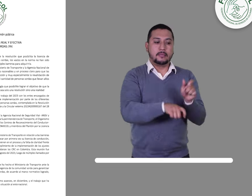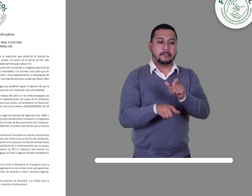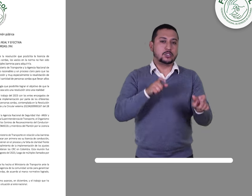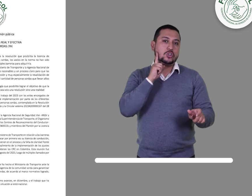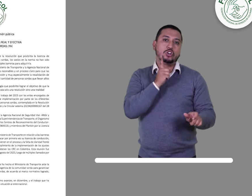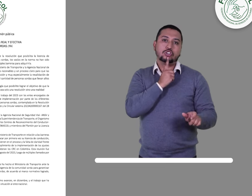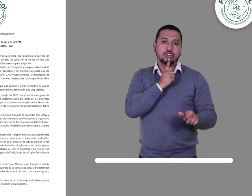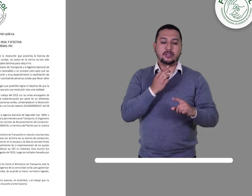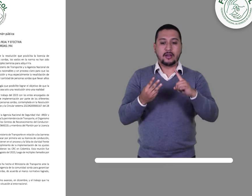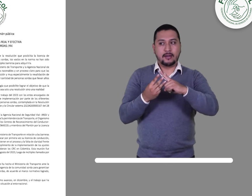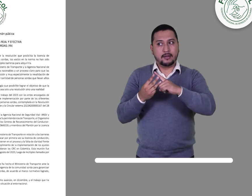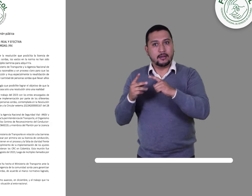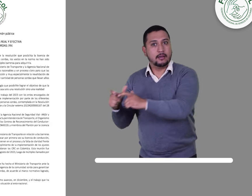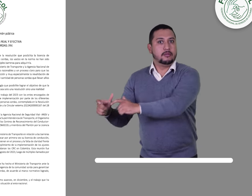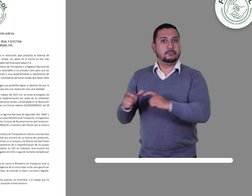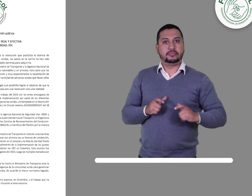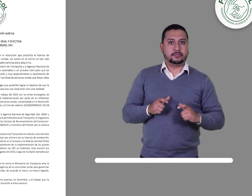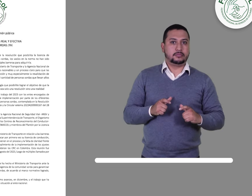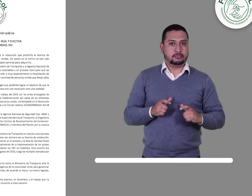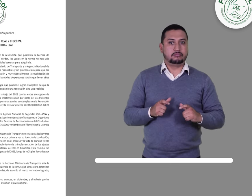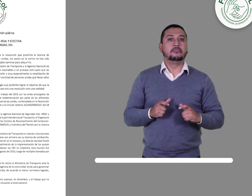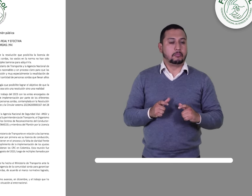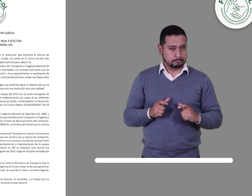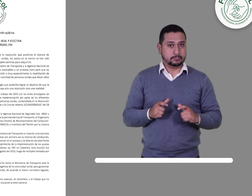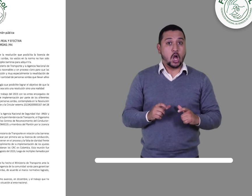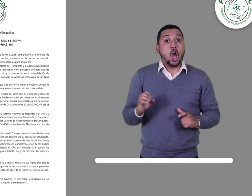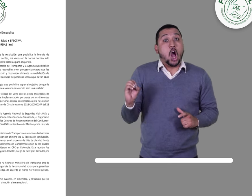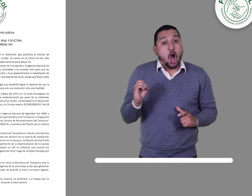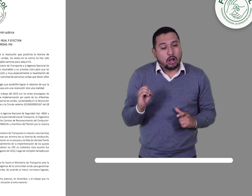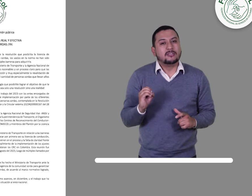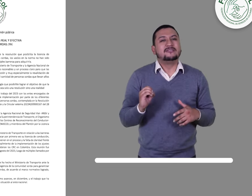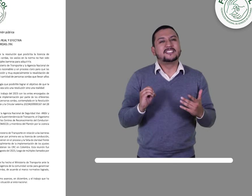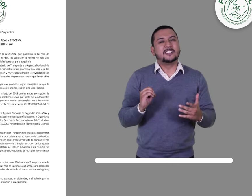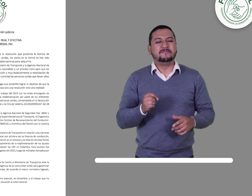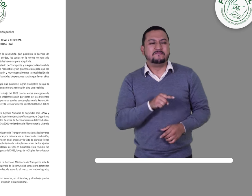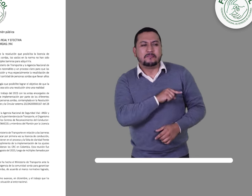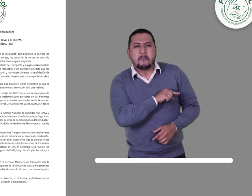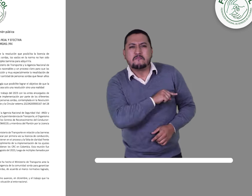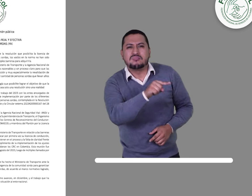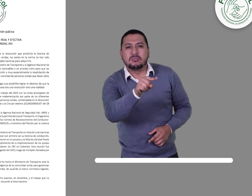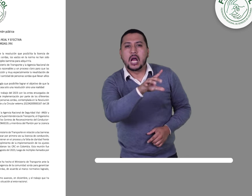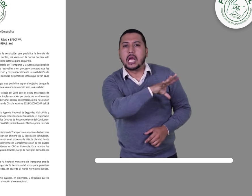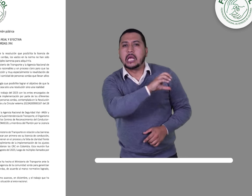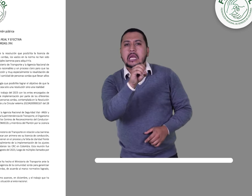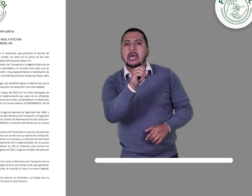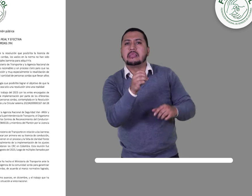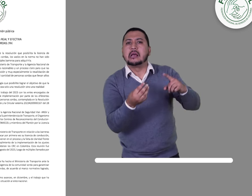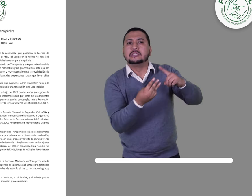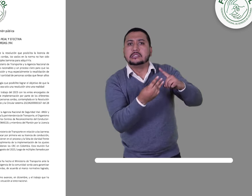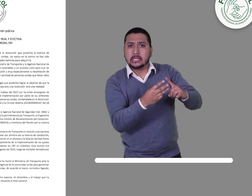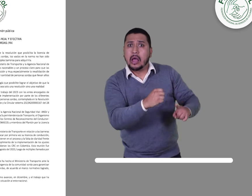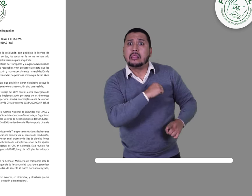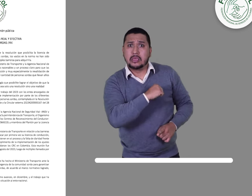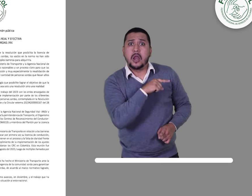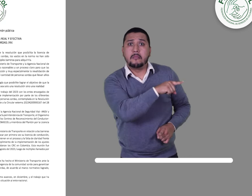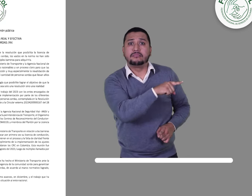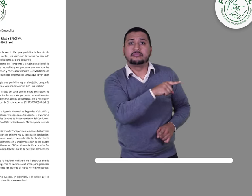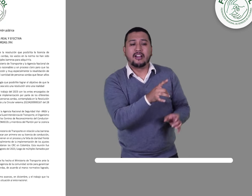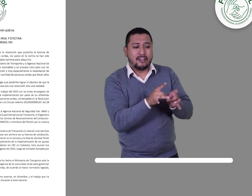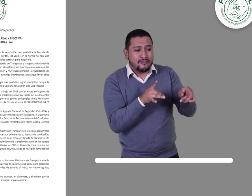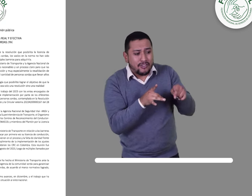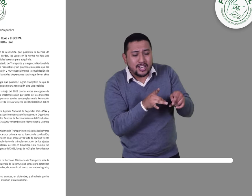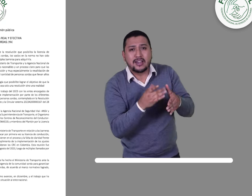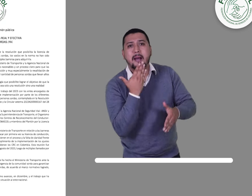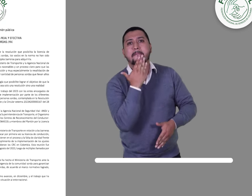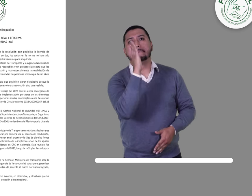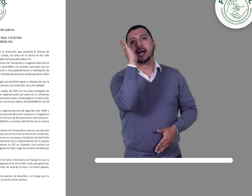conducción y muy especialmente la revalidación de las más de 500 licencias que se les